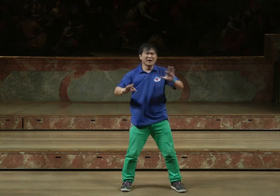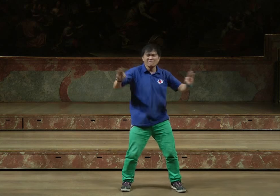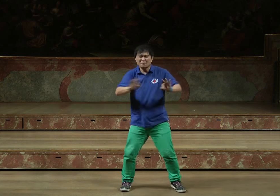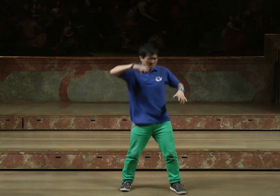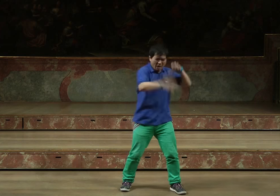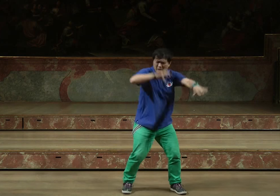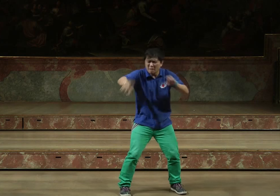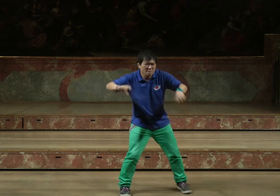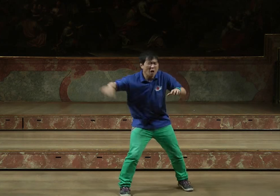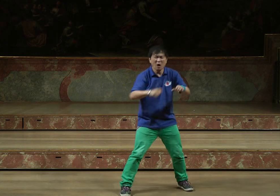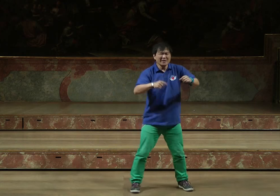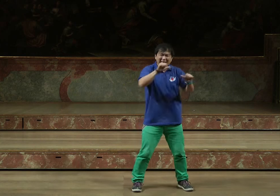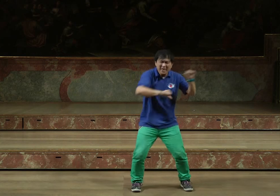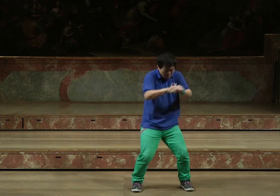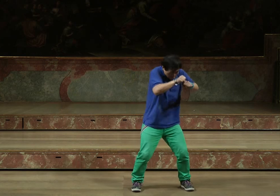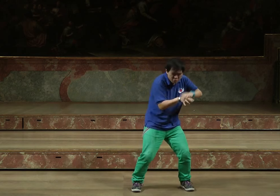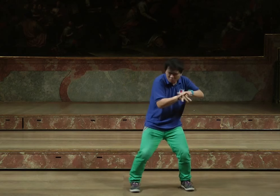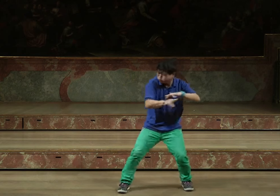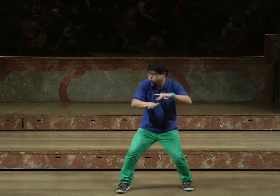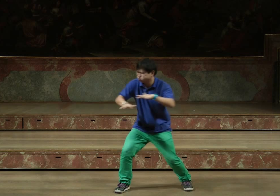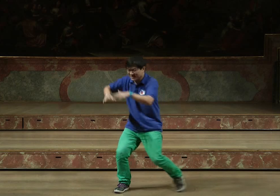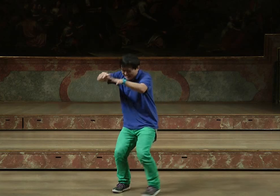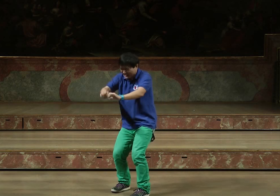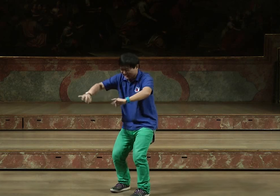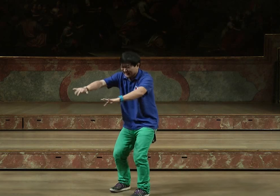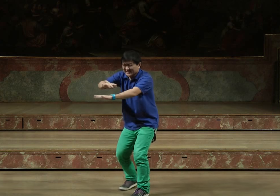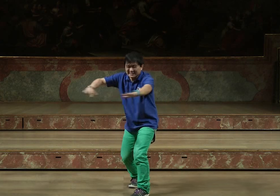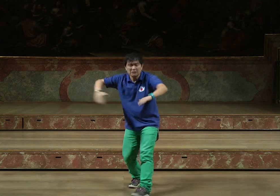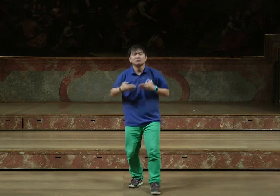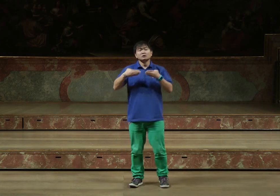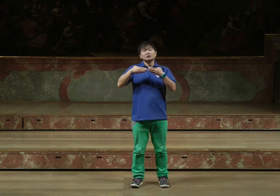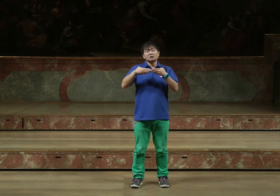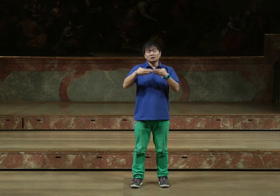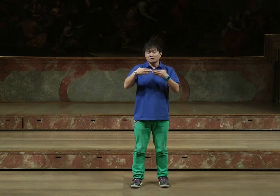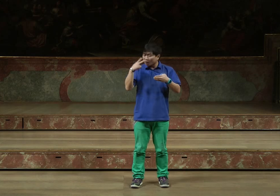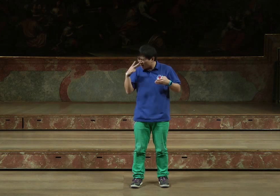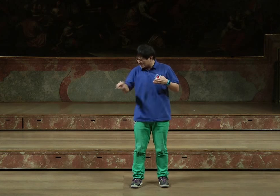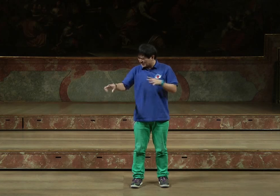Hochhäuser, Metropole, überall Geschäfte. Chemie fließt in den Tälern, Chemie fließt in den Wässern.